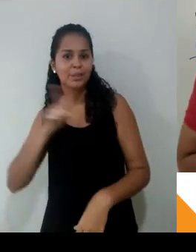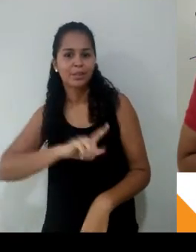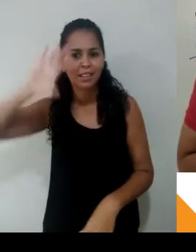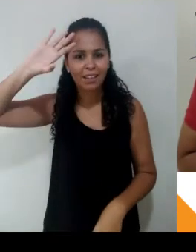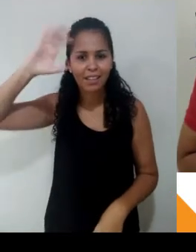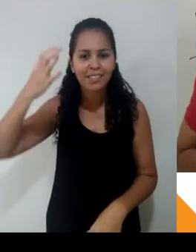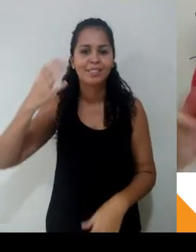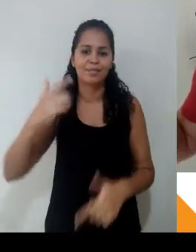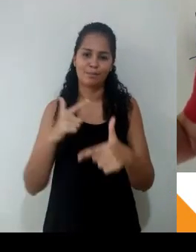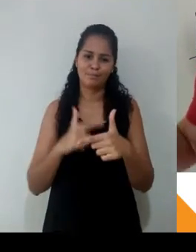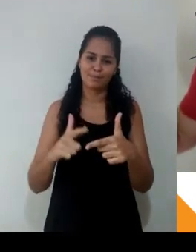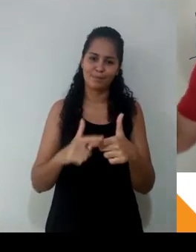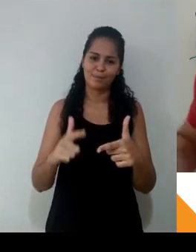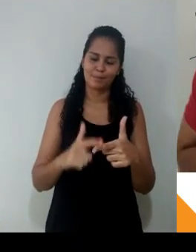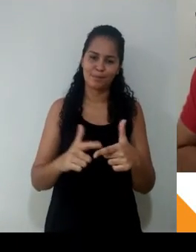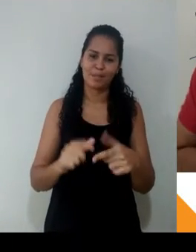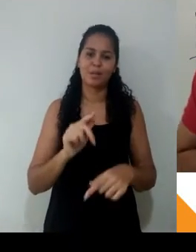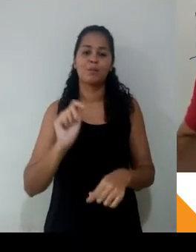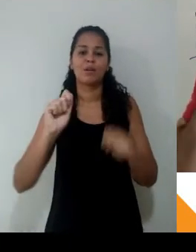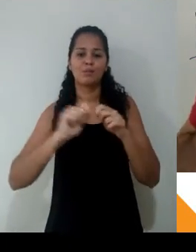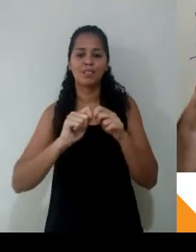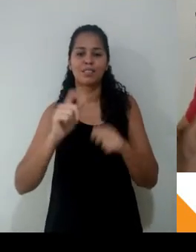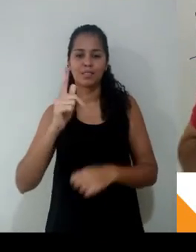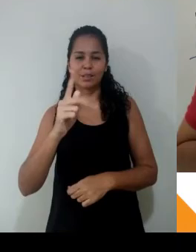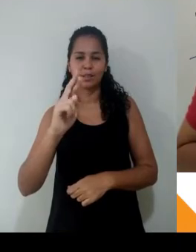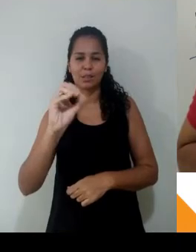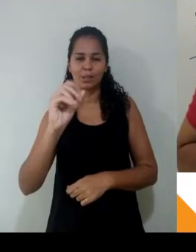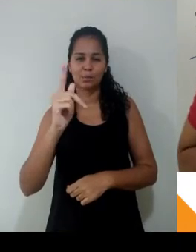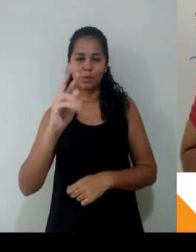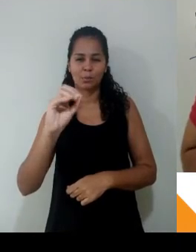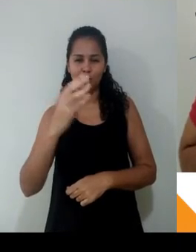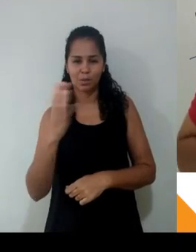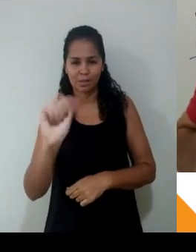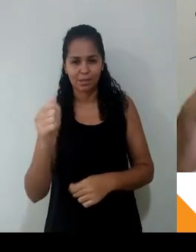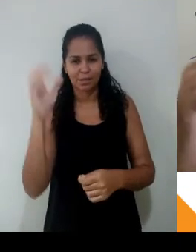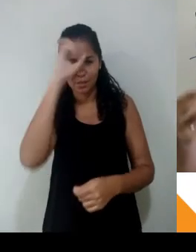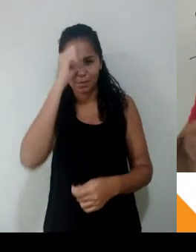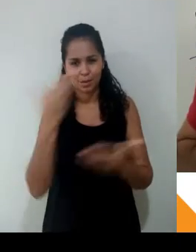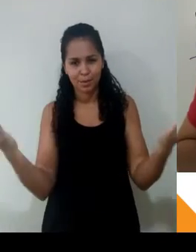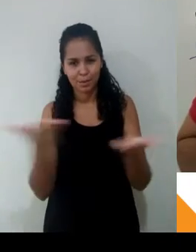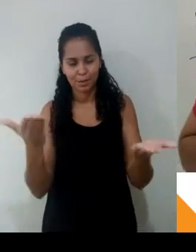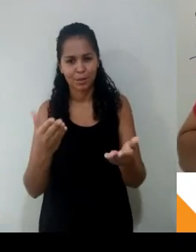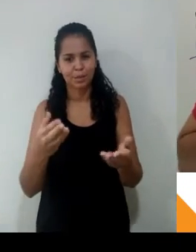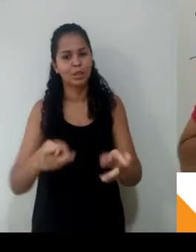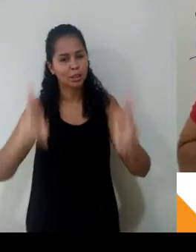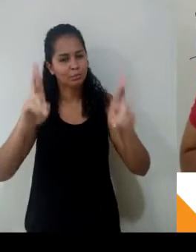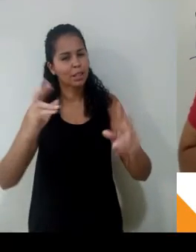queridos? Tranquilo. Espero que vocês tenham gostado. Não deixem de fazer os exercícios. Reveja, reveja, pergunte aos